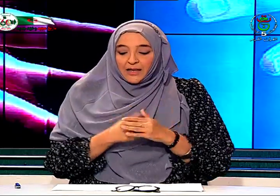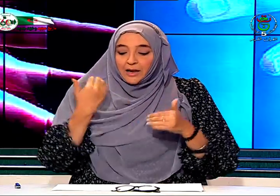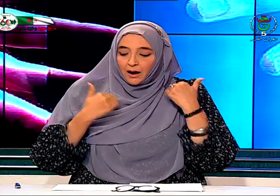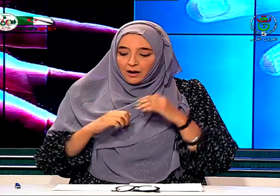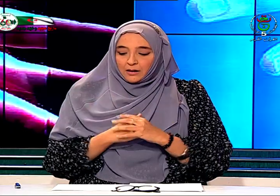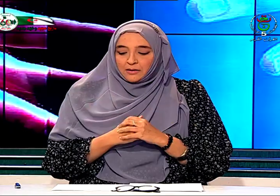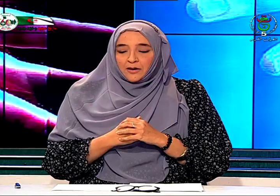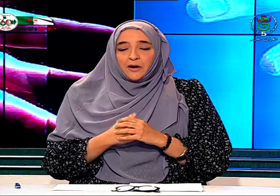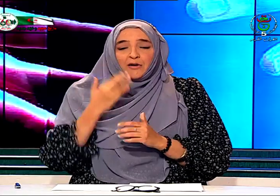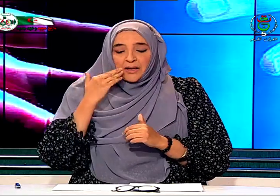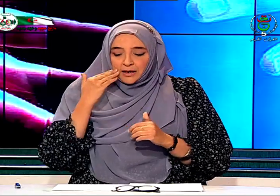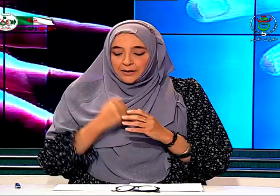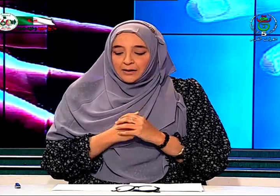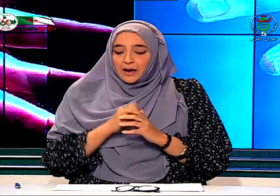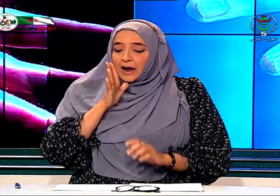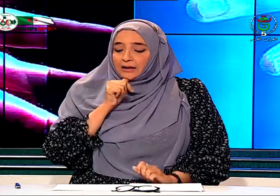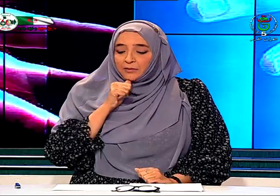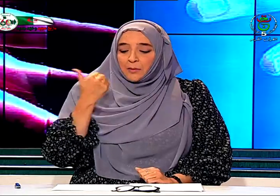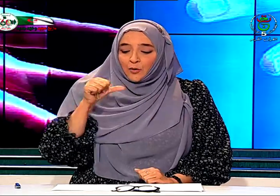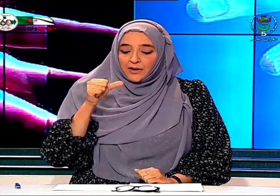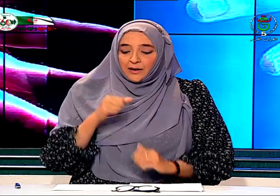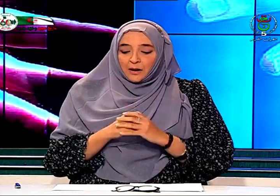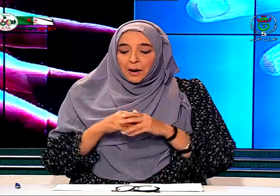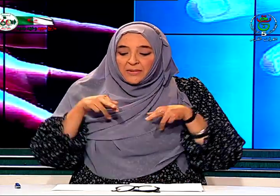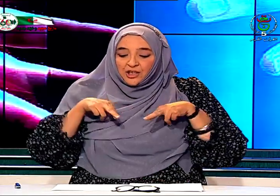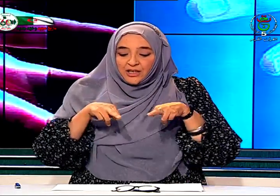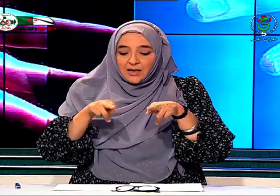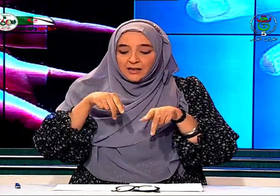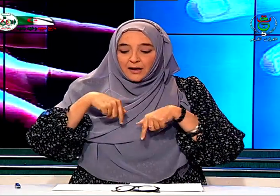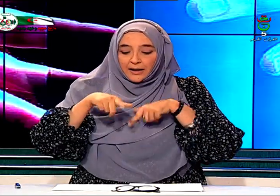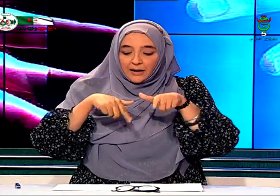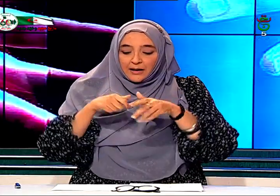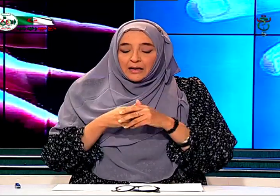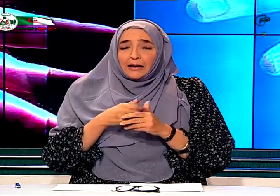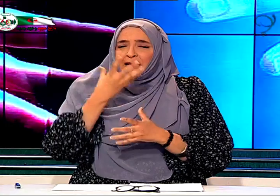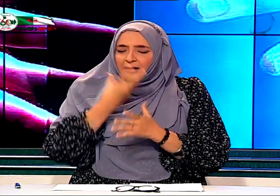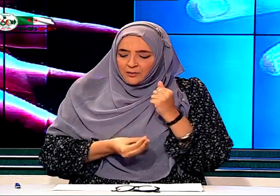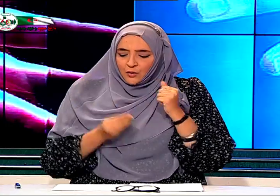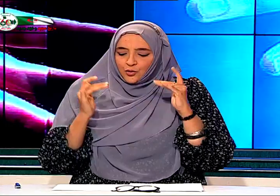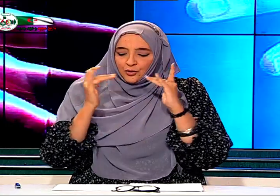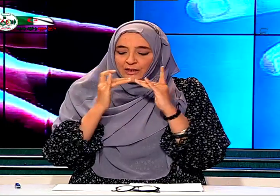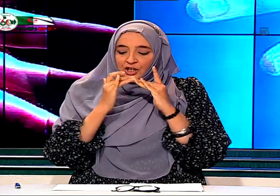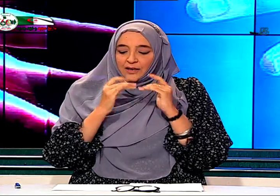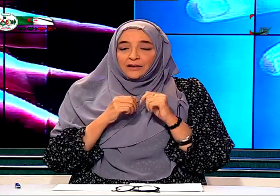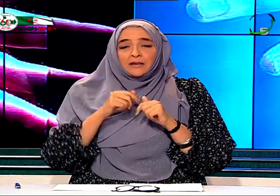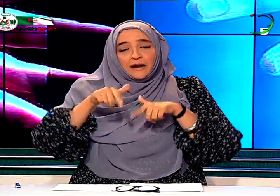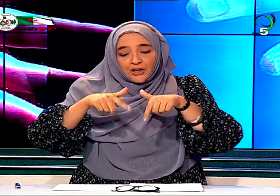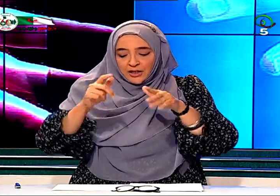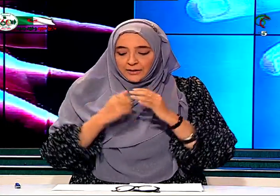الإعاقة فمثلا عدم تمكننا من اجتياز الطريق لعدم وجود جسر للراجلين